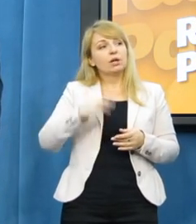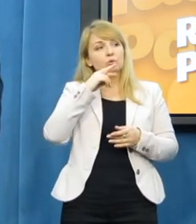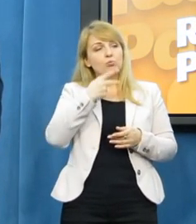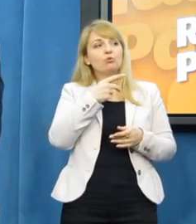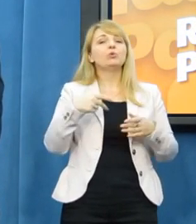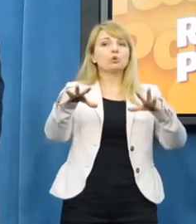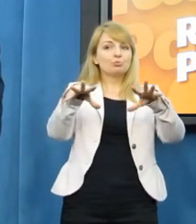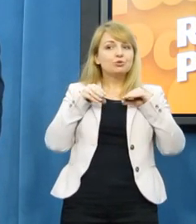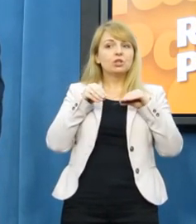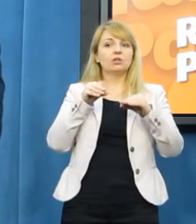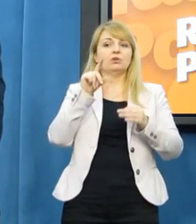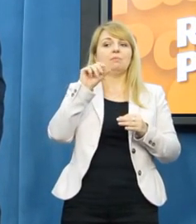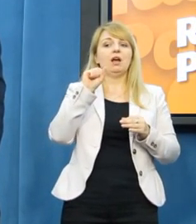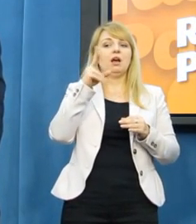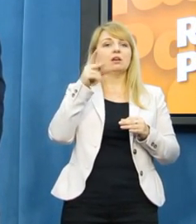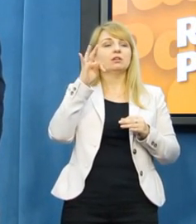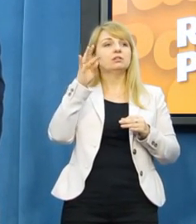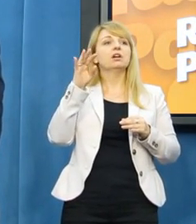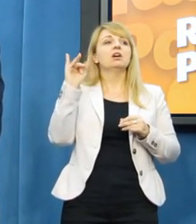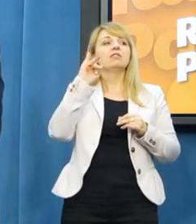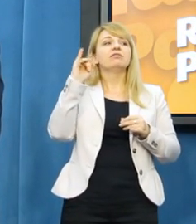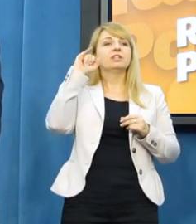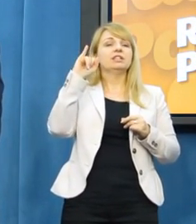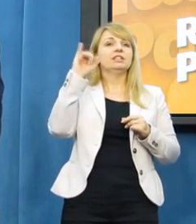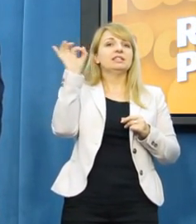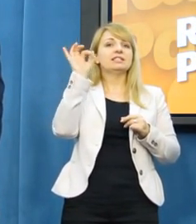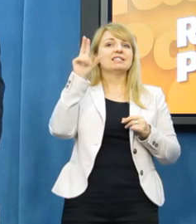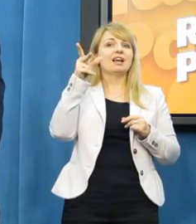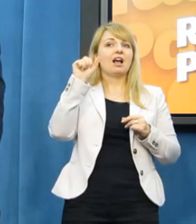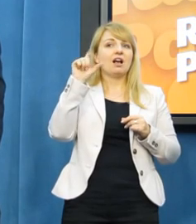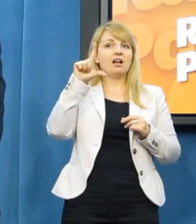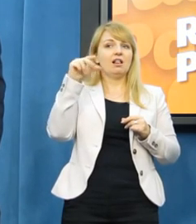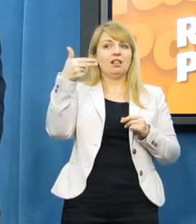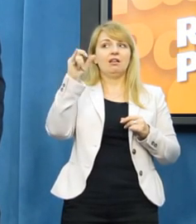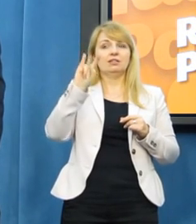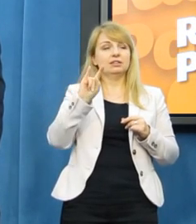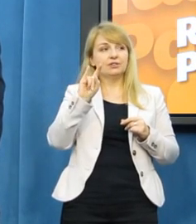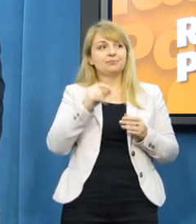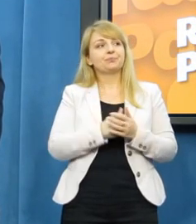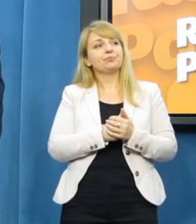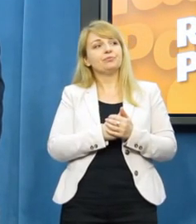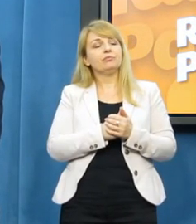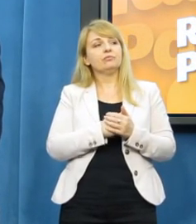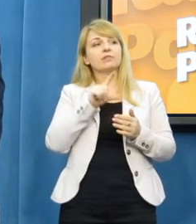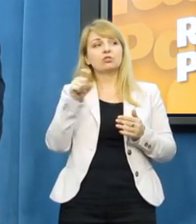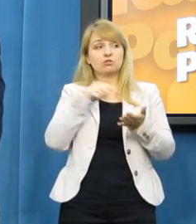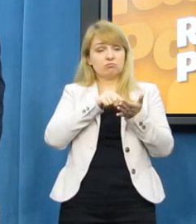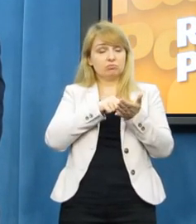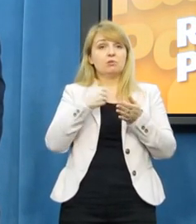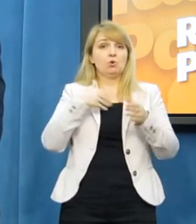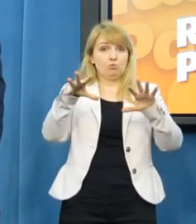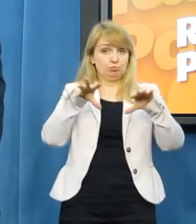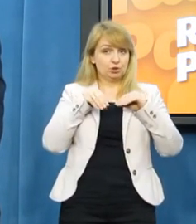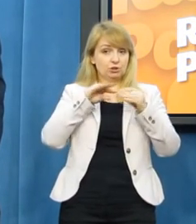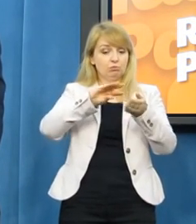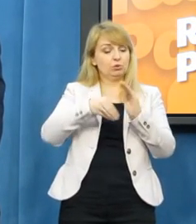przyjęcie paktu fiskalnego jest... czy o pakcie fiskalnym, a moje pytanie, czy przyjęcie paktu